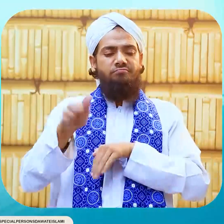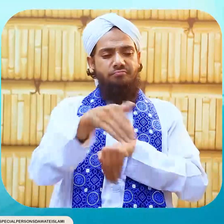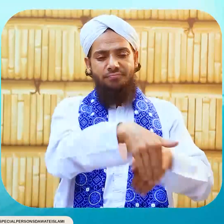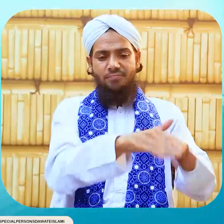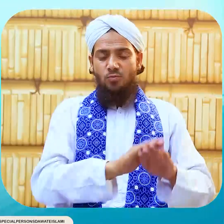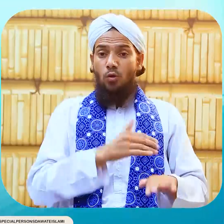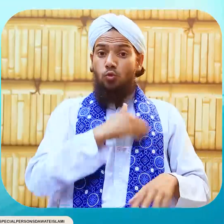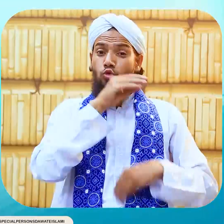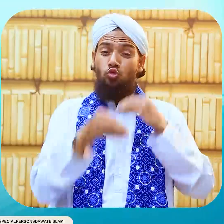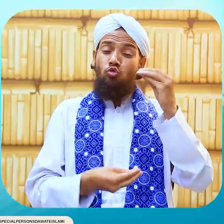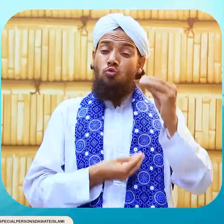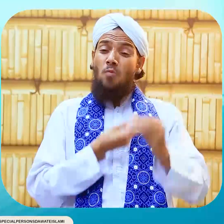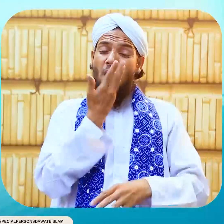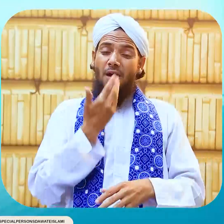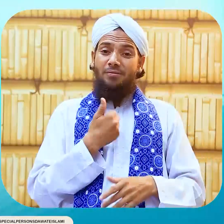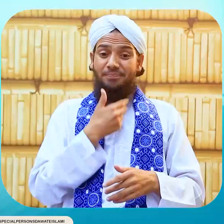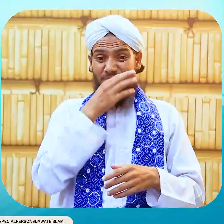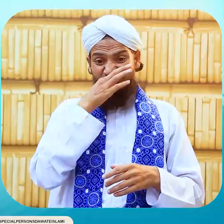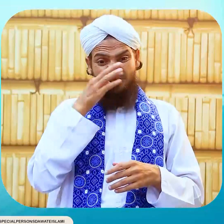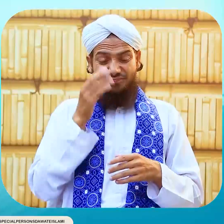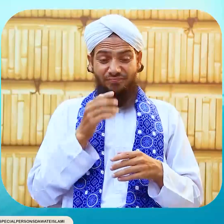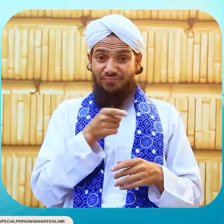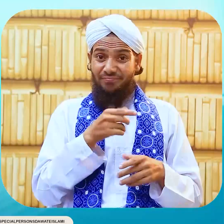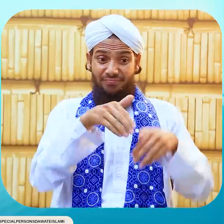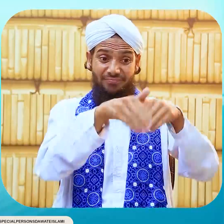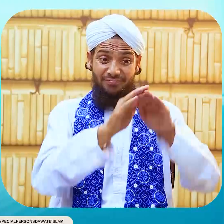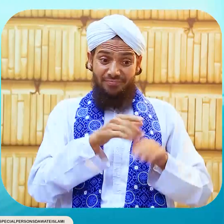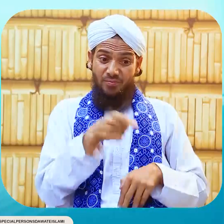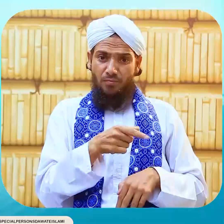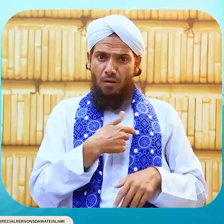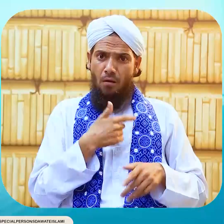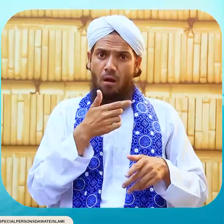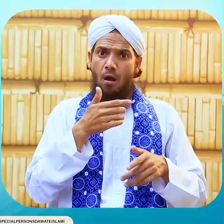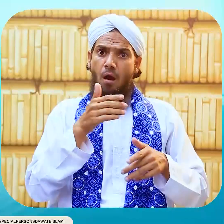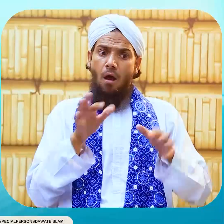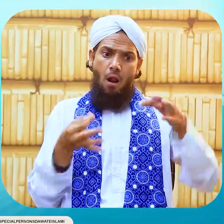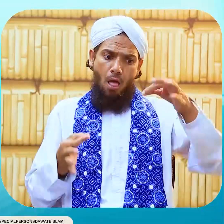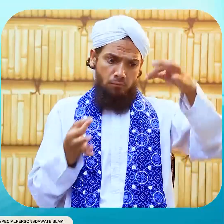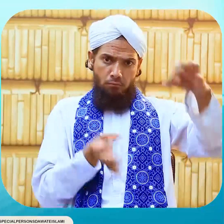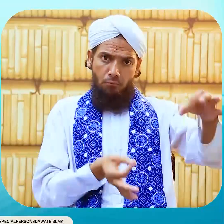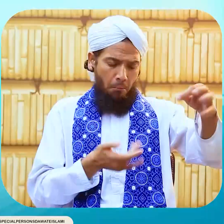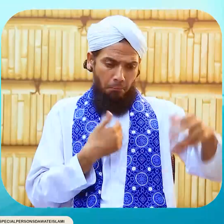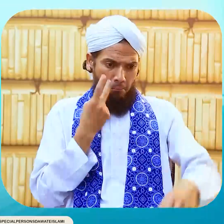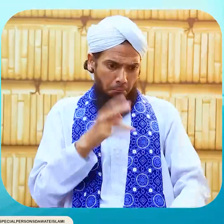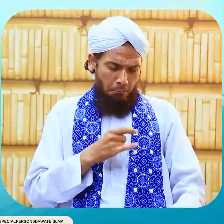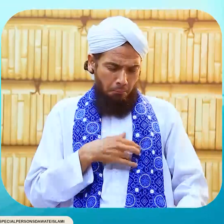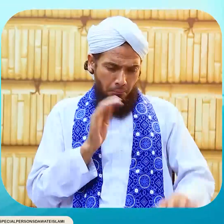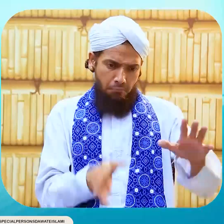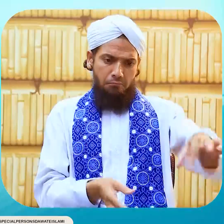تدفین کے بعد تو لوگوں نے دیکھا کہ اس شخص کی قبر پر ایک پیپر پڑا ہوا ہے ایک رکا پڑا ہوا ہے جس میں لکھا ہوا ہے یہ حبیب